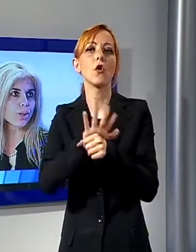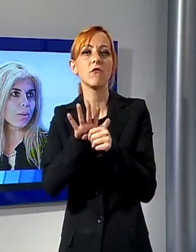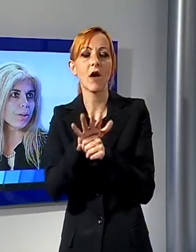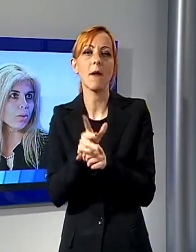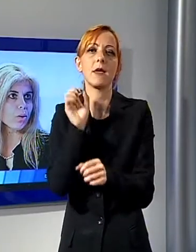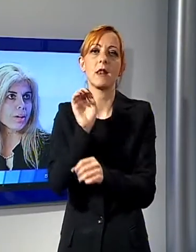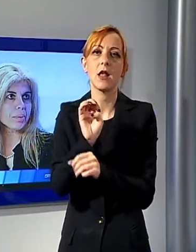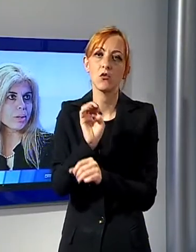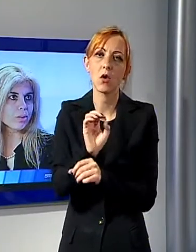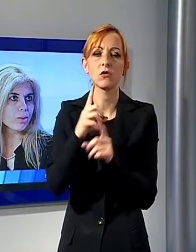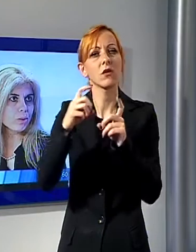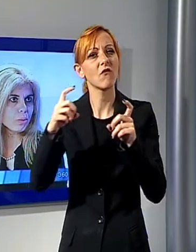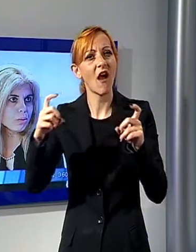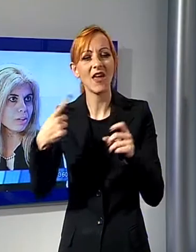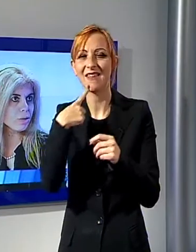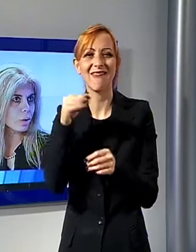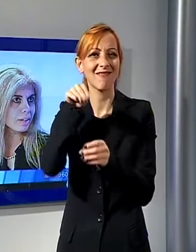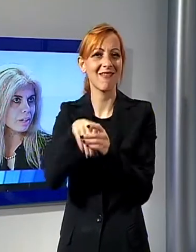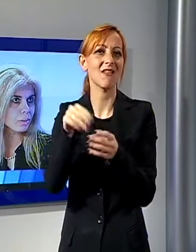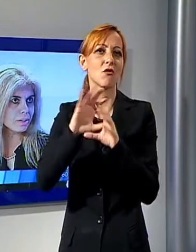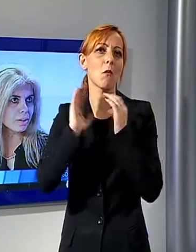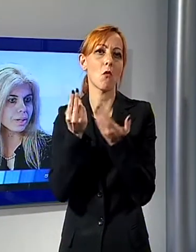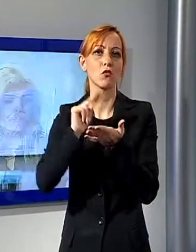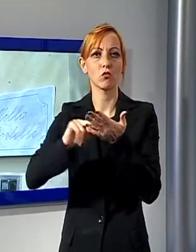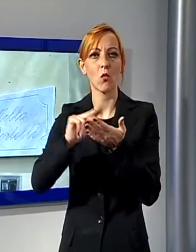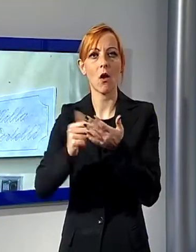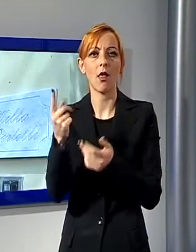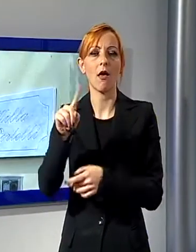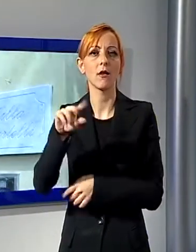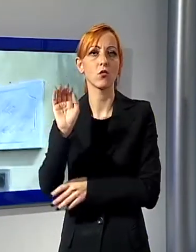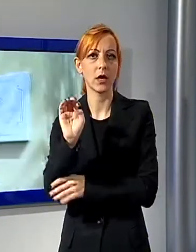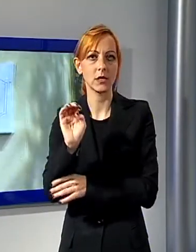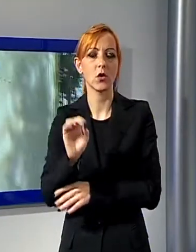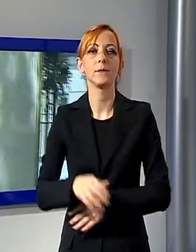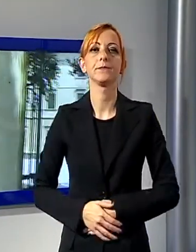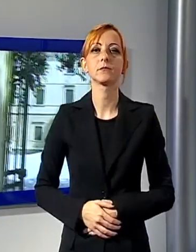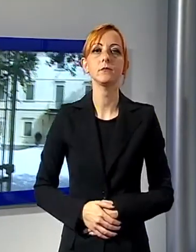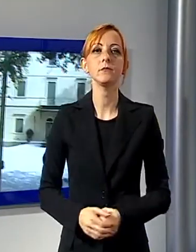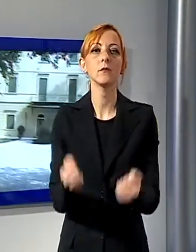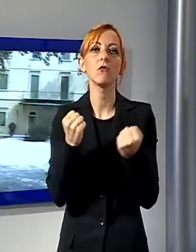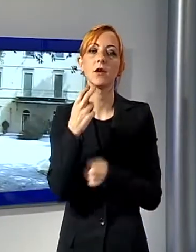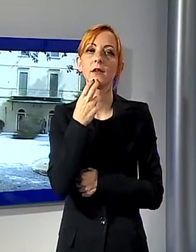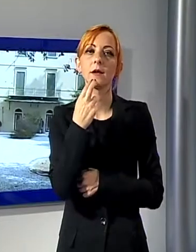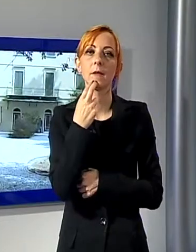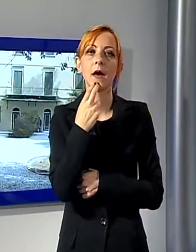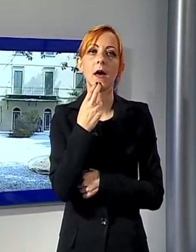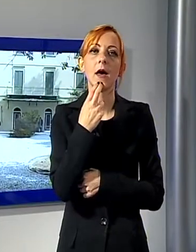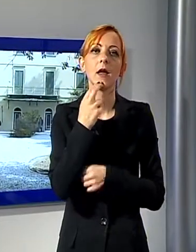che operano a pieno titolo nel mondo della scuola e dell'educazione. A Forte dei Marmi il Festival si svolgerà venerdì 13 novembre a Villa